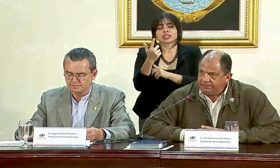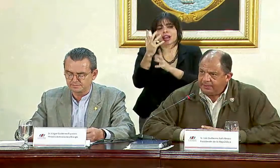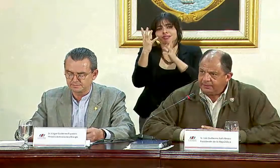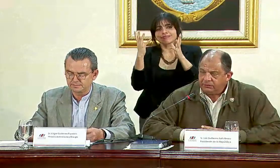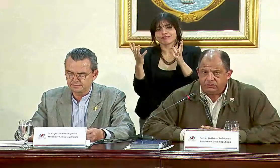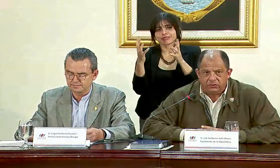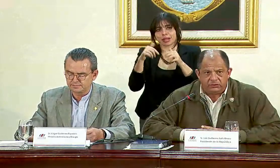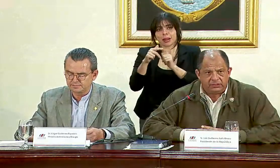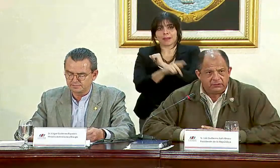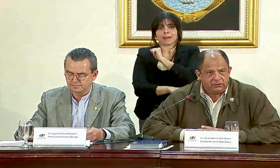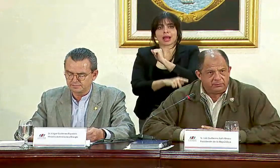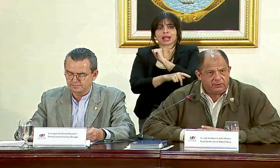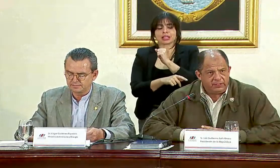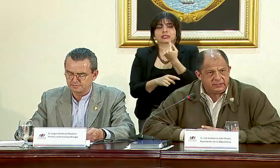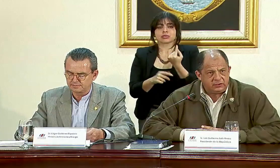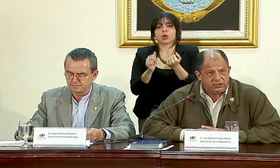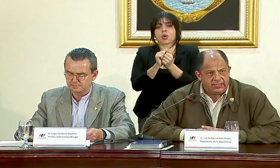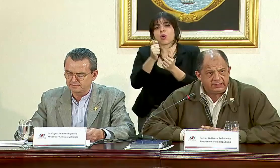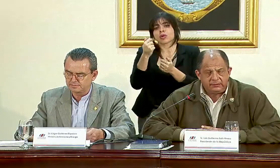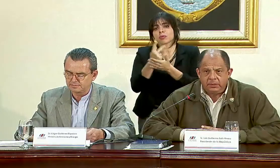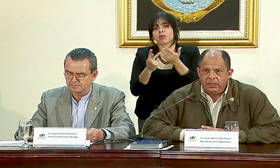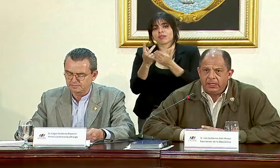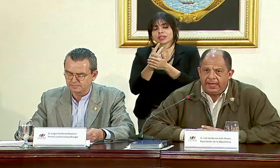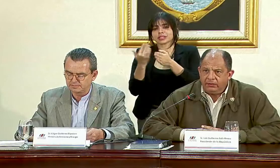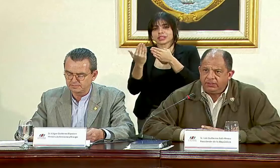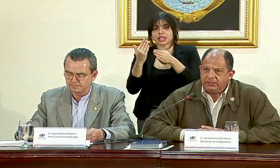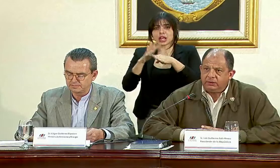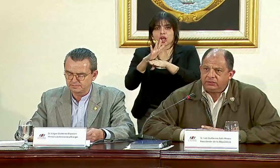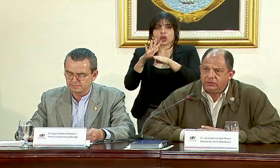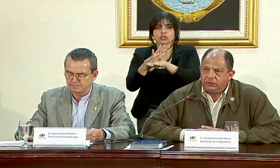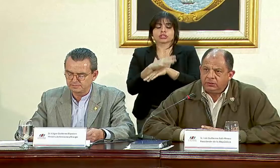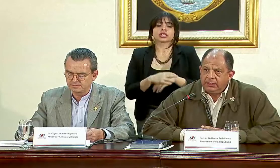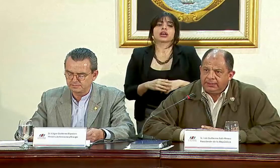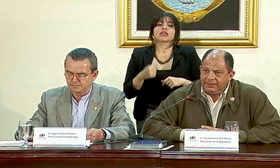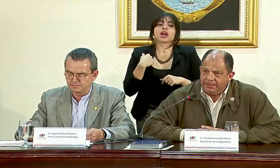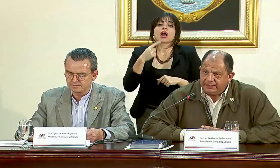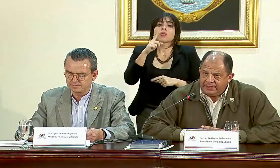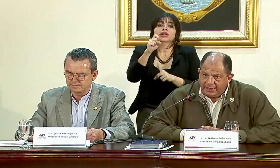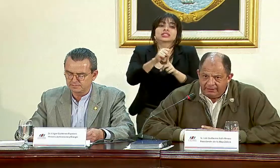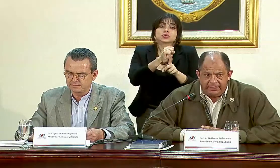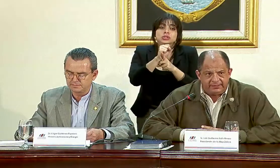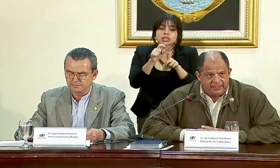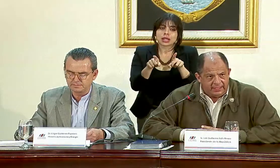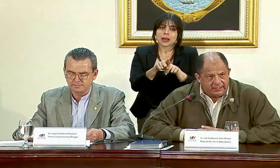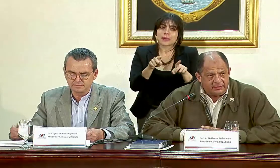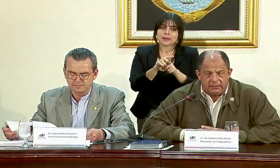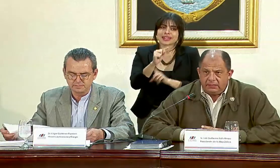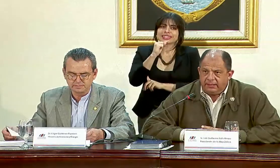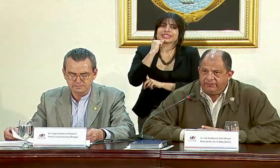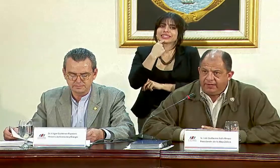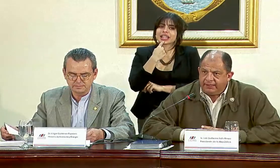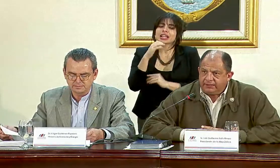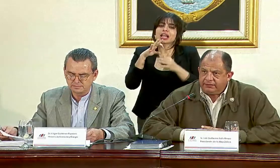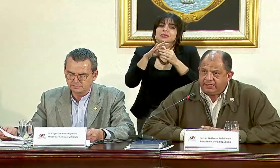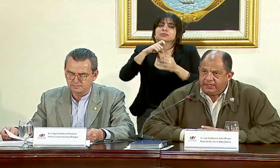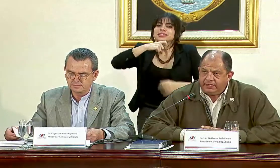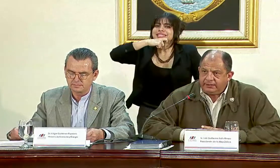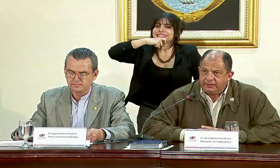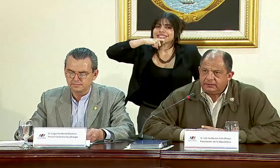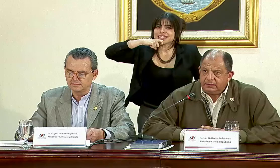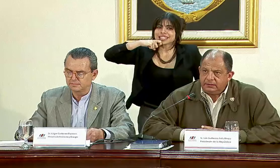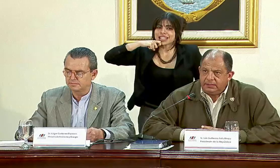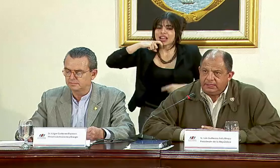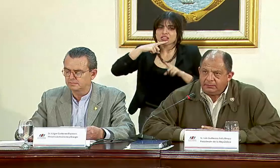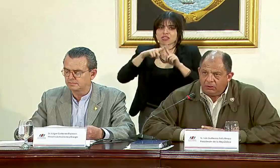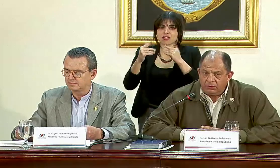grandes en el país, junto con otras provincias costeras. Hay una situación también grave de sequía, la diferencia entre la